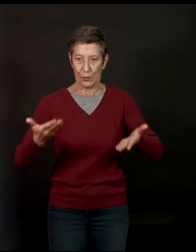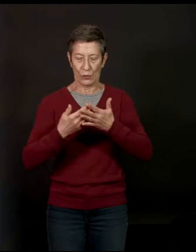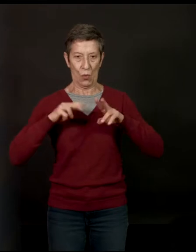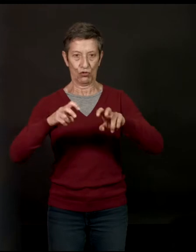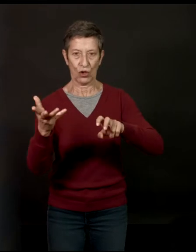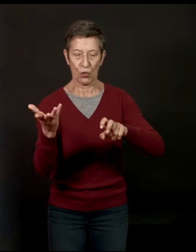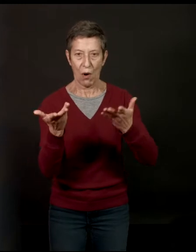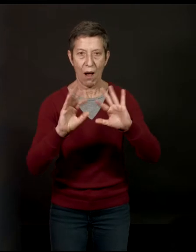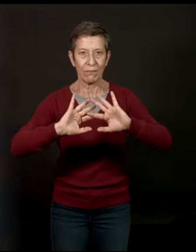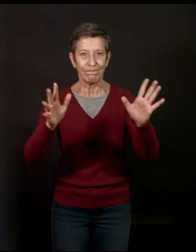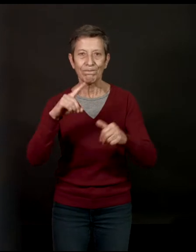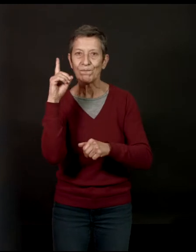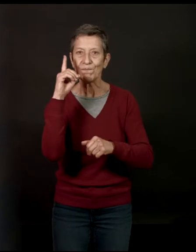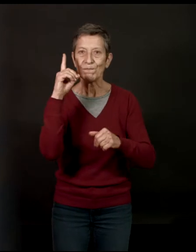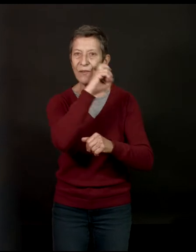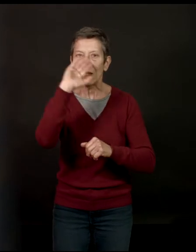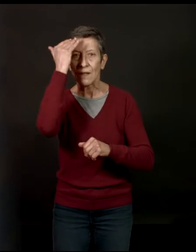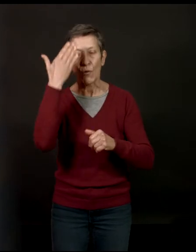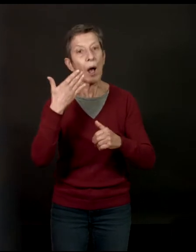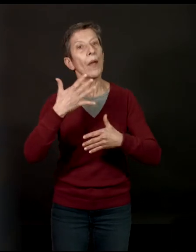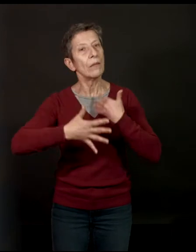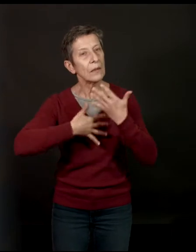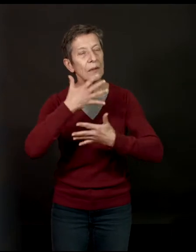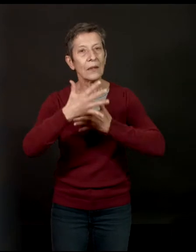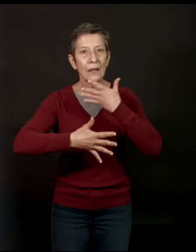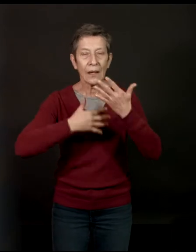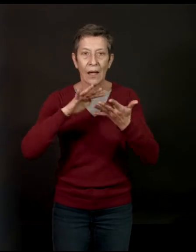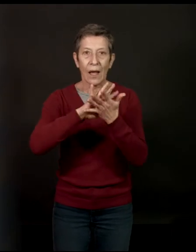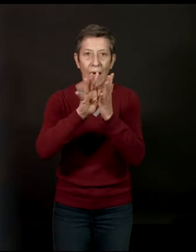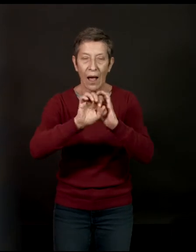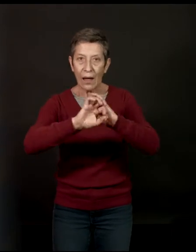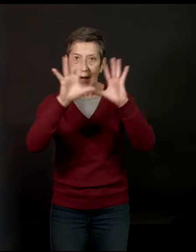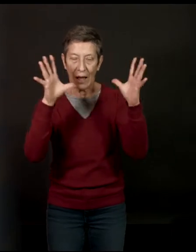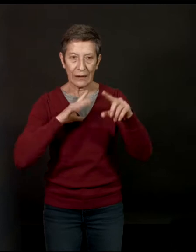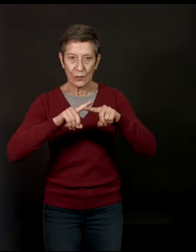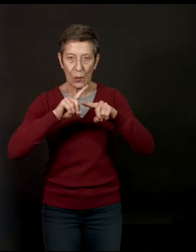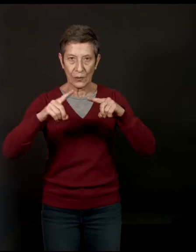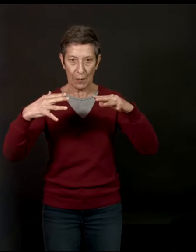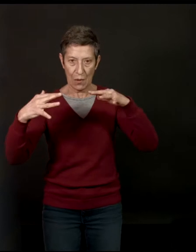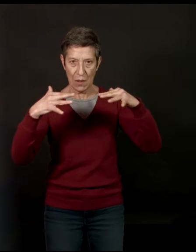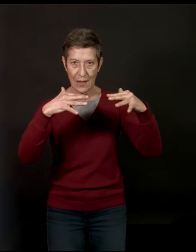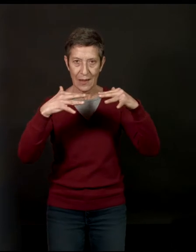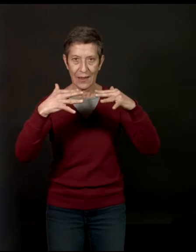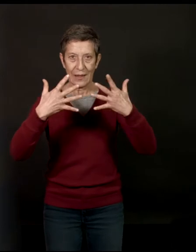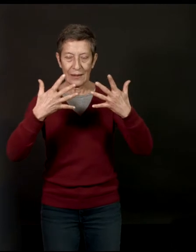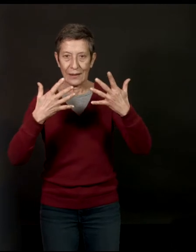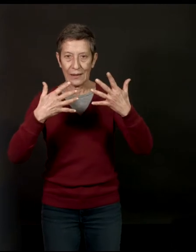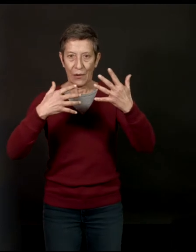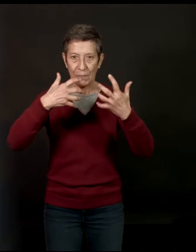situation. En fait, au bout d'un moment, on le voit un peu. Il effectivement ça, le frottement des choses, comment elles s'organisent